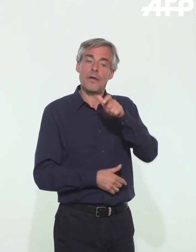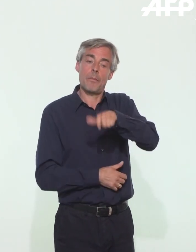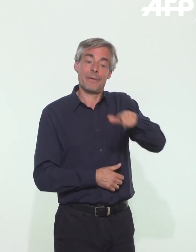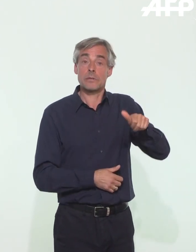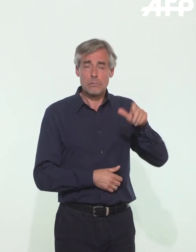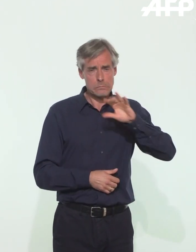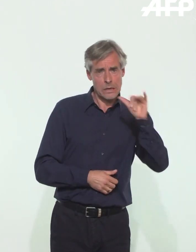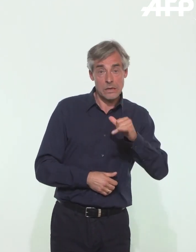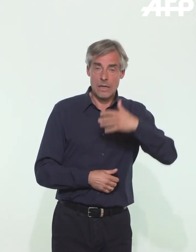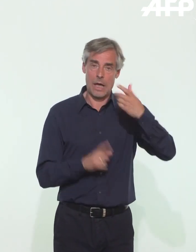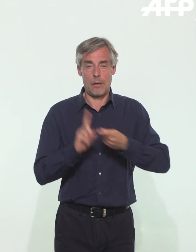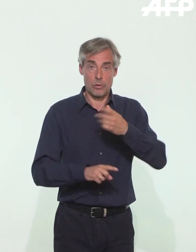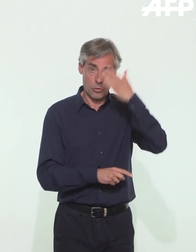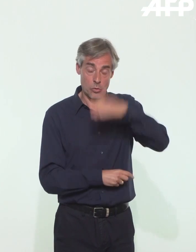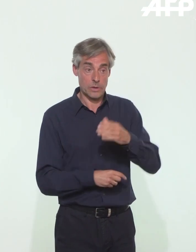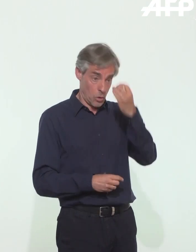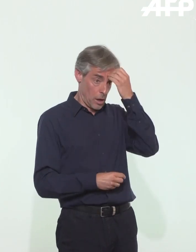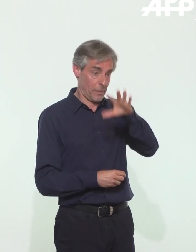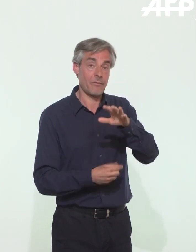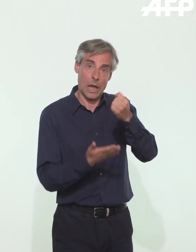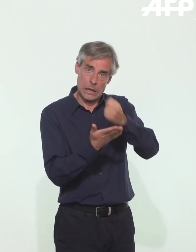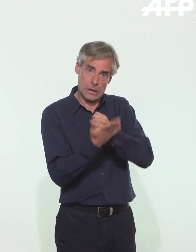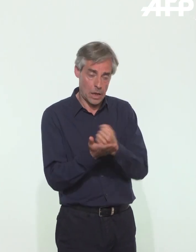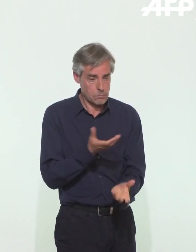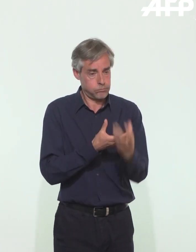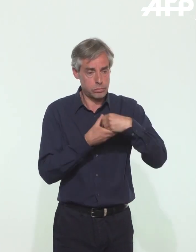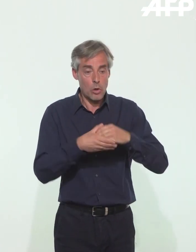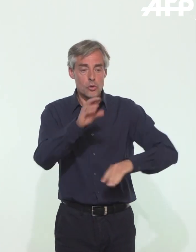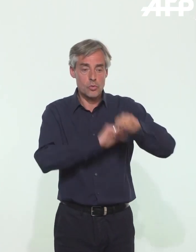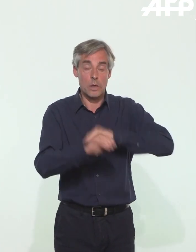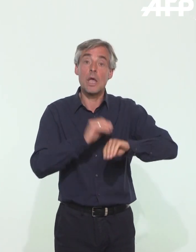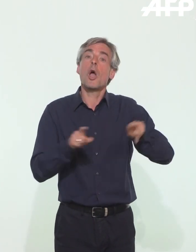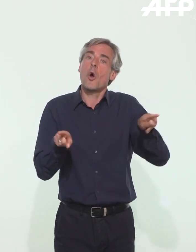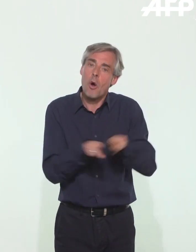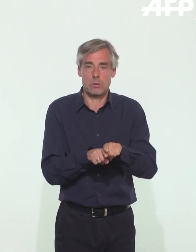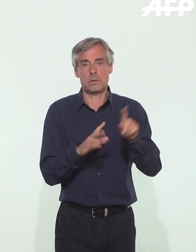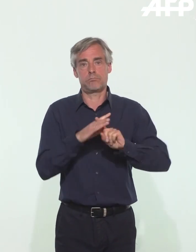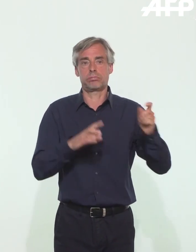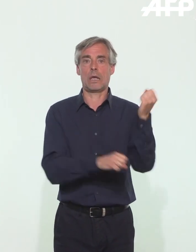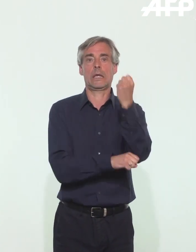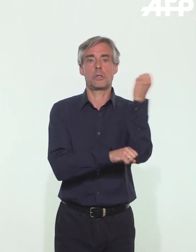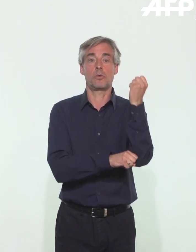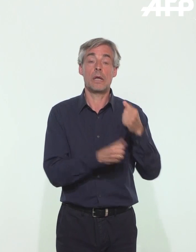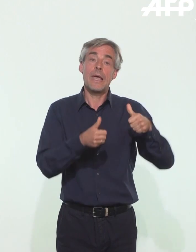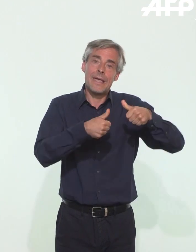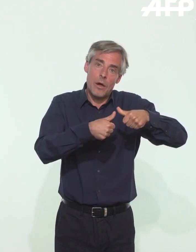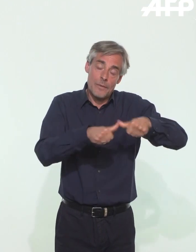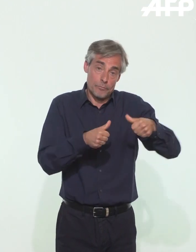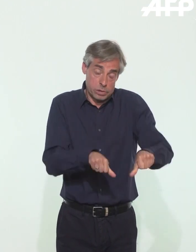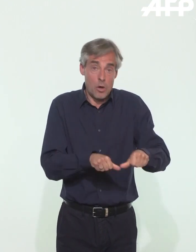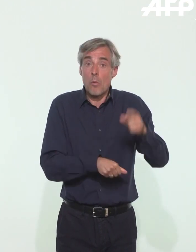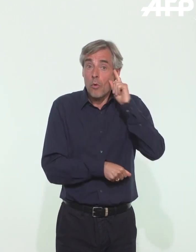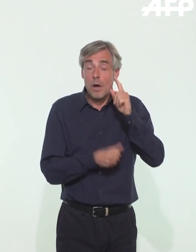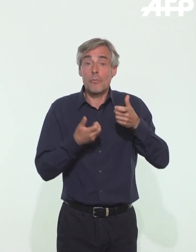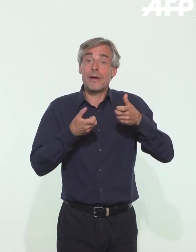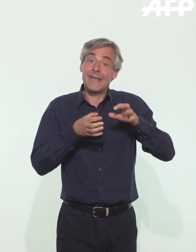identifiées, prévenues, testées, soignées et isolées pour éviter de contaminer encore d'autres personnes.